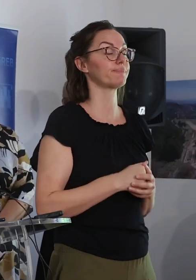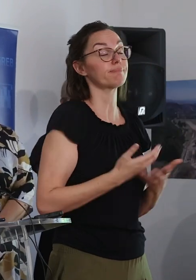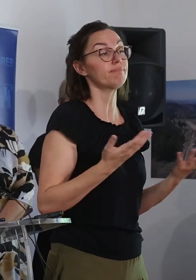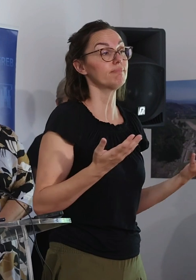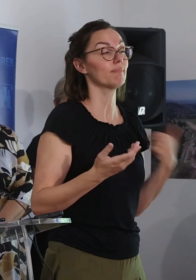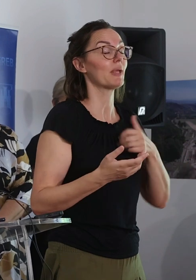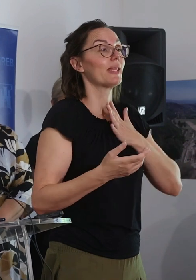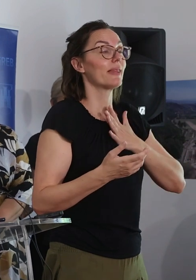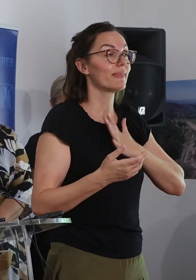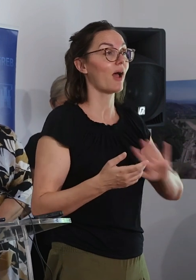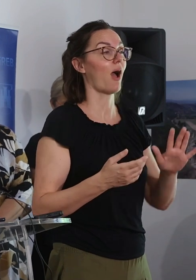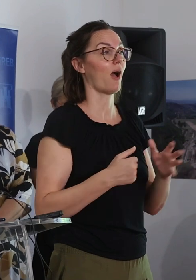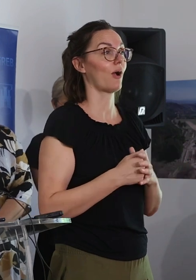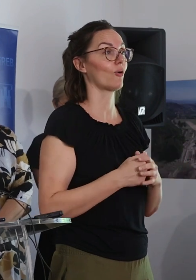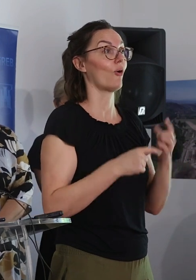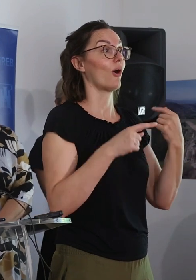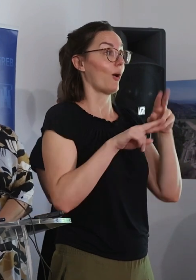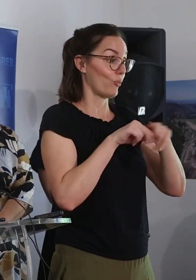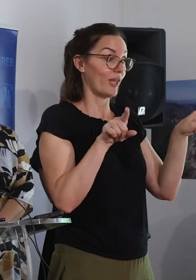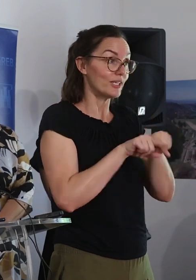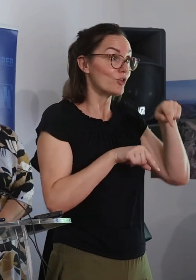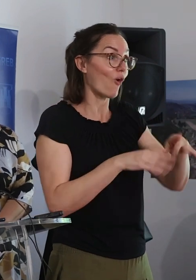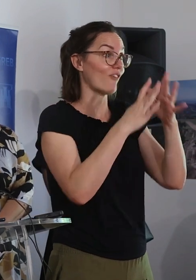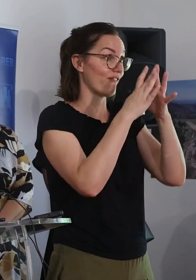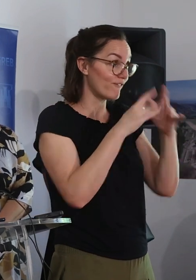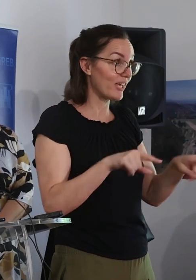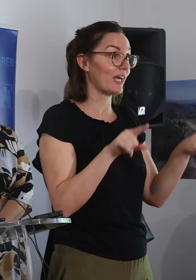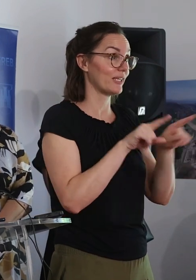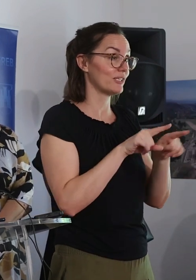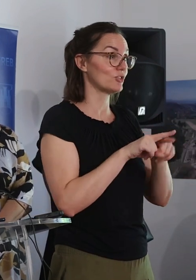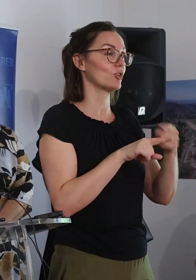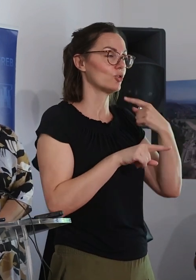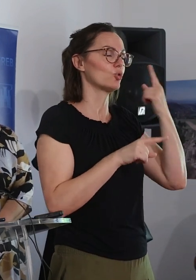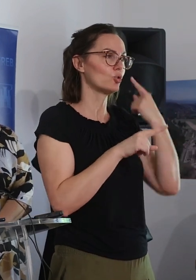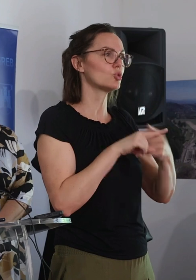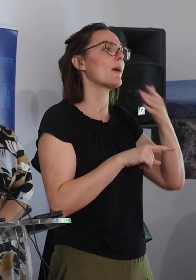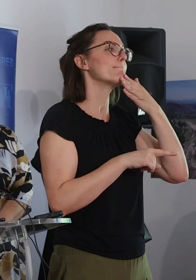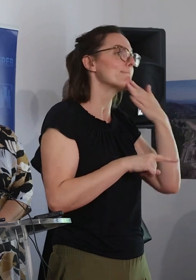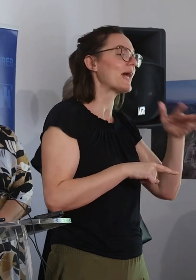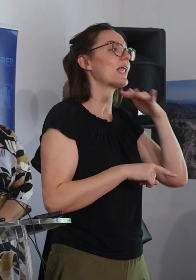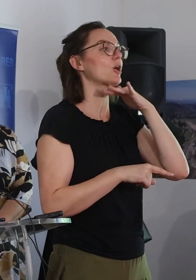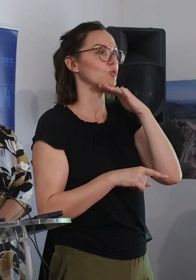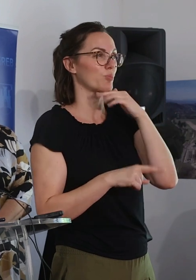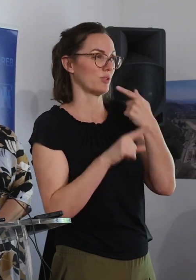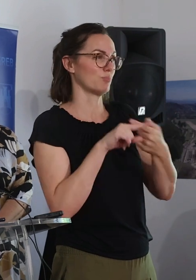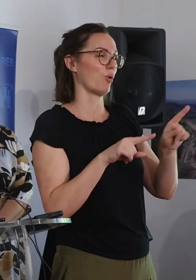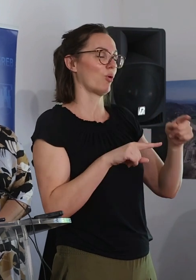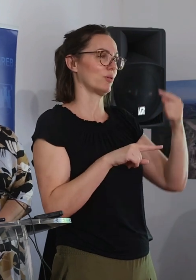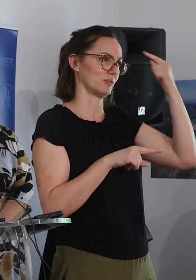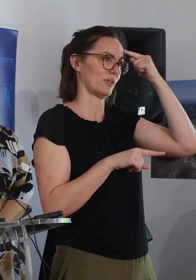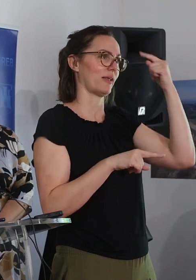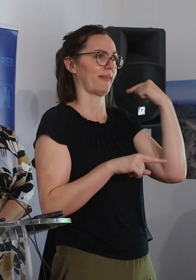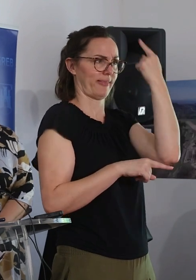smislu, evo, drago mi je da će i ovaj vikend tako biti. Kad kažem vikend, da budem precizniji petak i subotu, budući da znate da